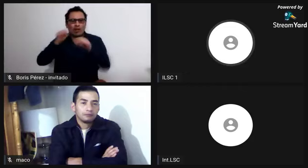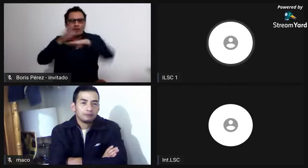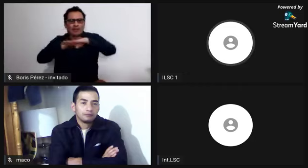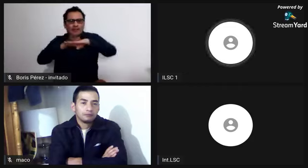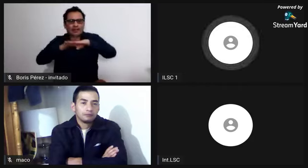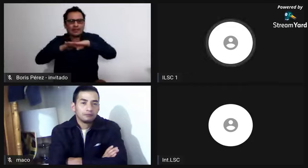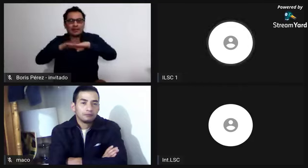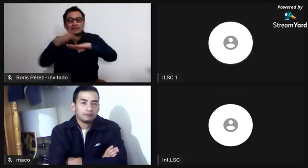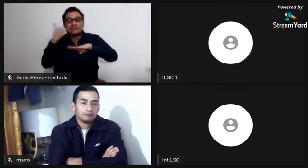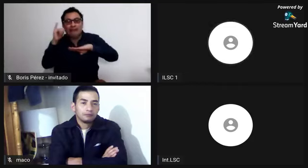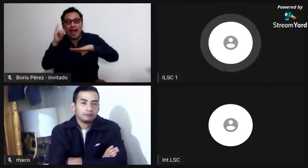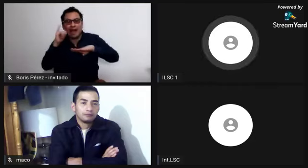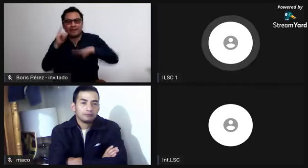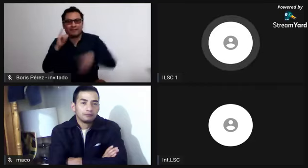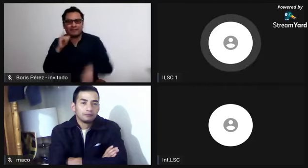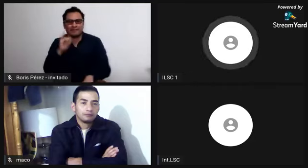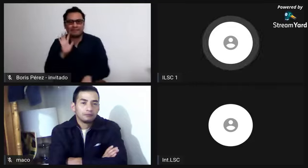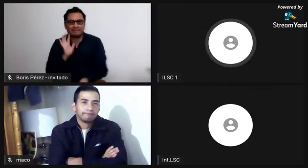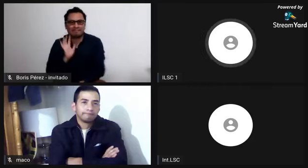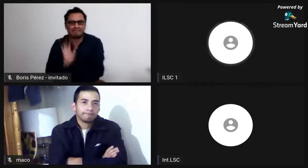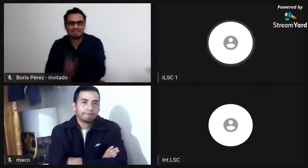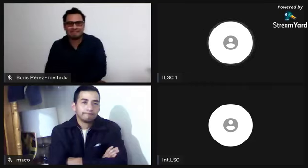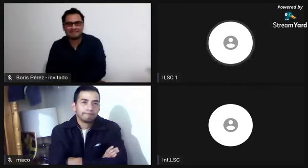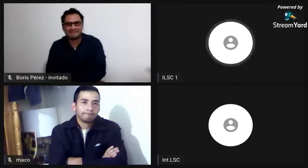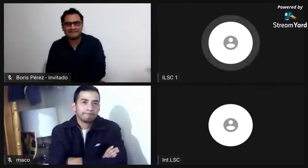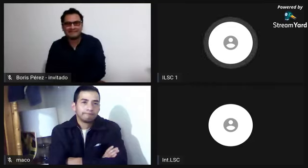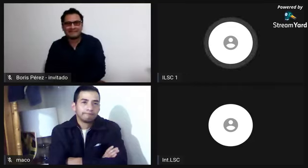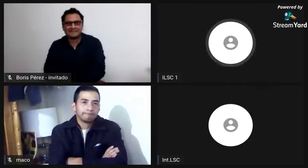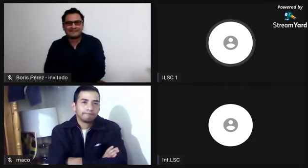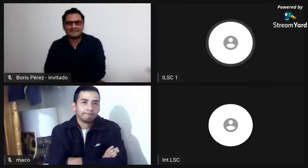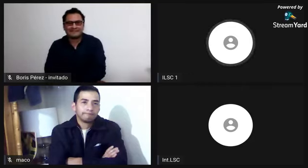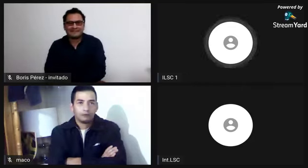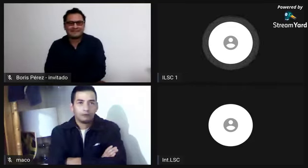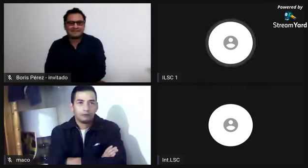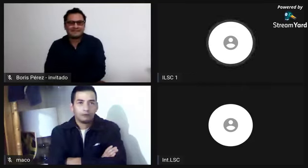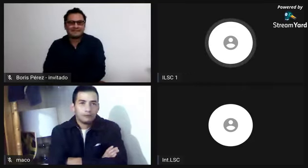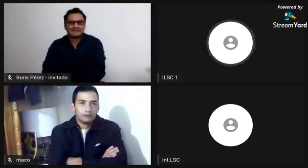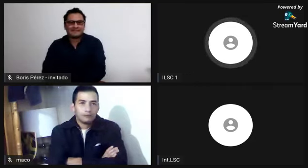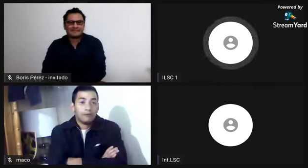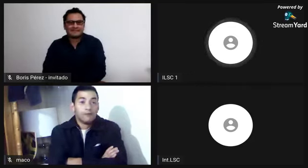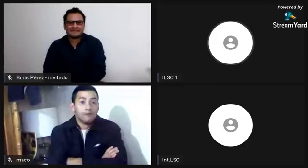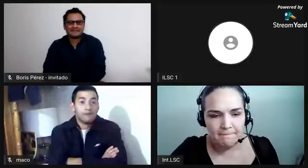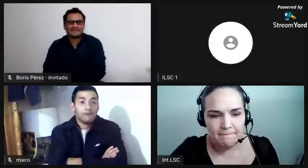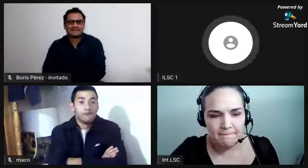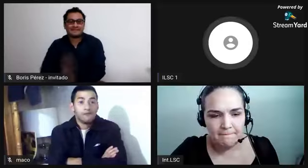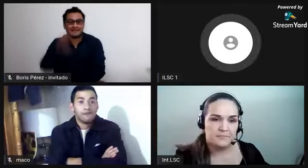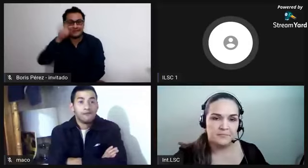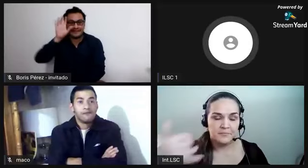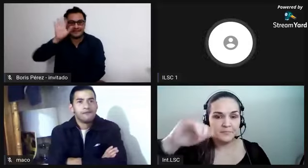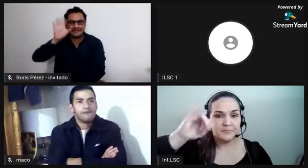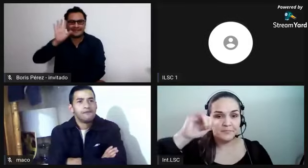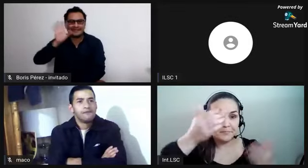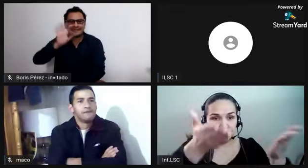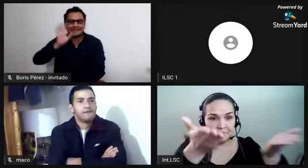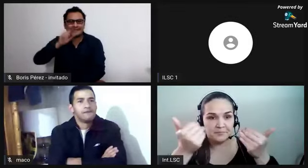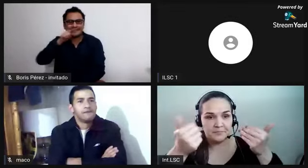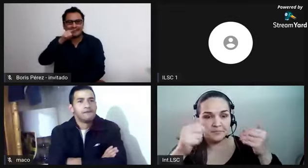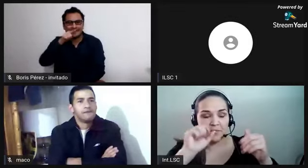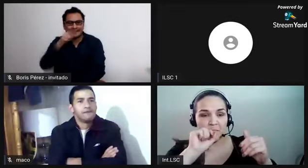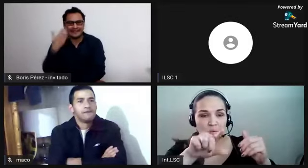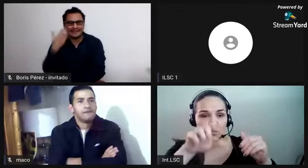No sé si tal vez le podríamos avisar a Marcos de alguna forma que ya puede hacer la pregunta.